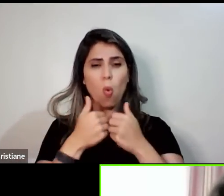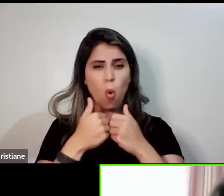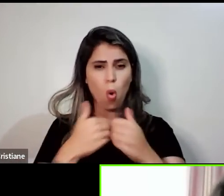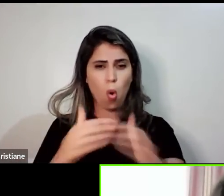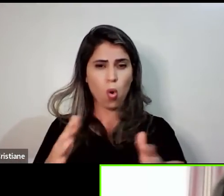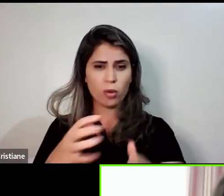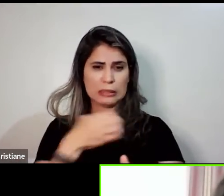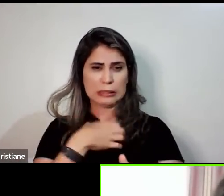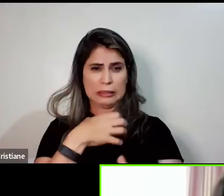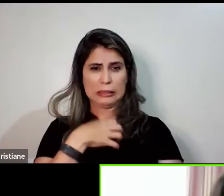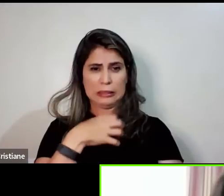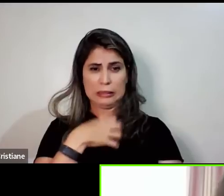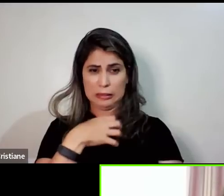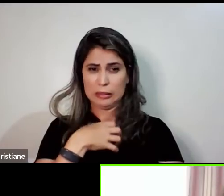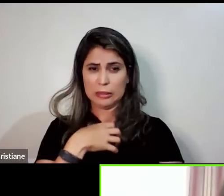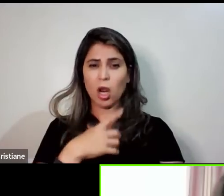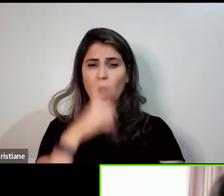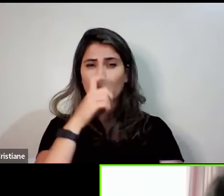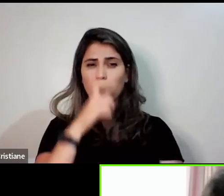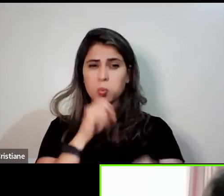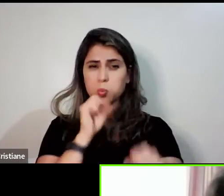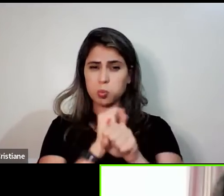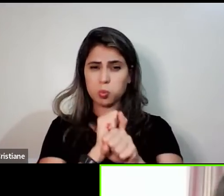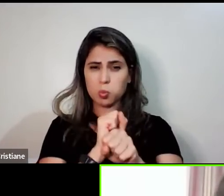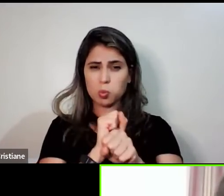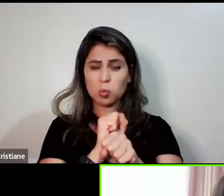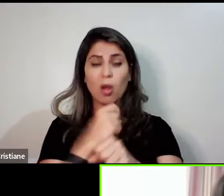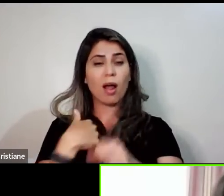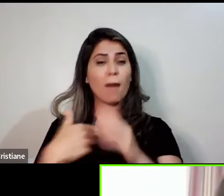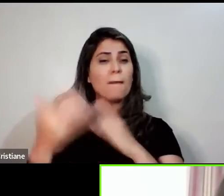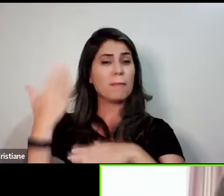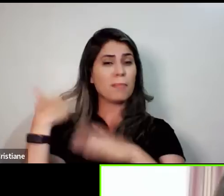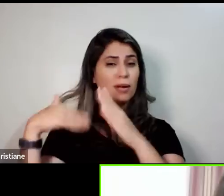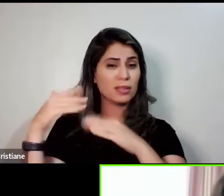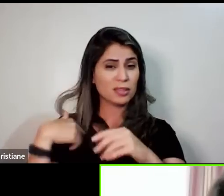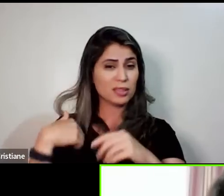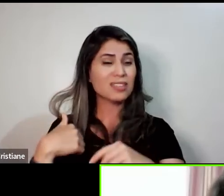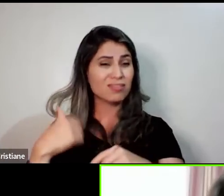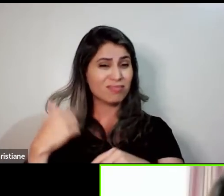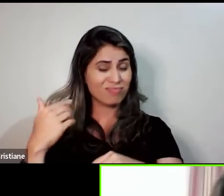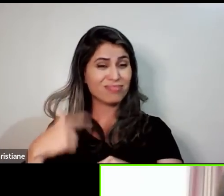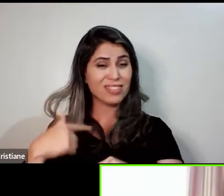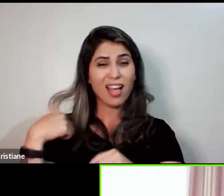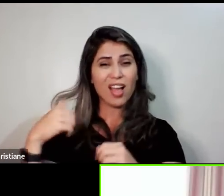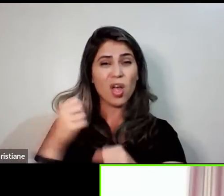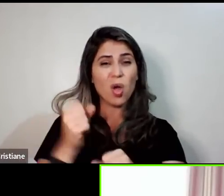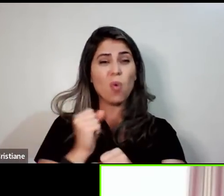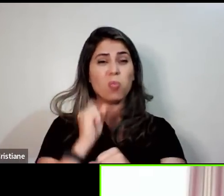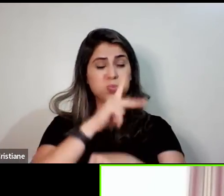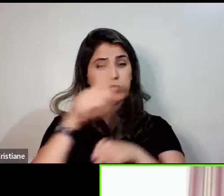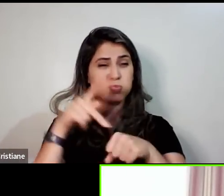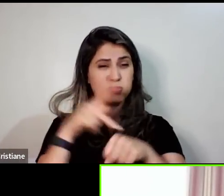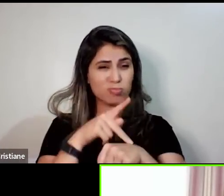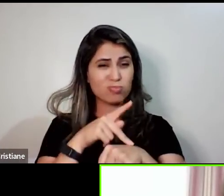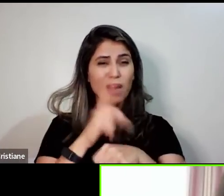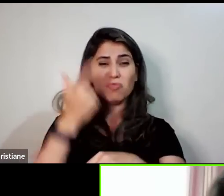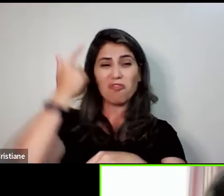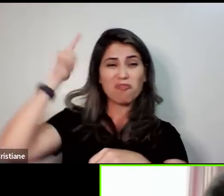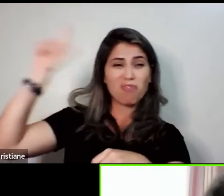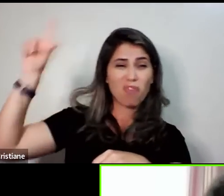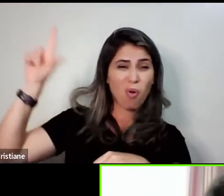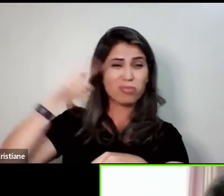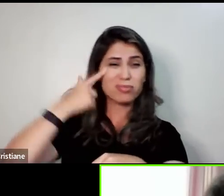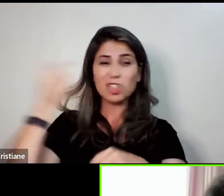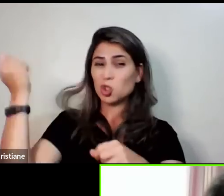sintomas da menopausa, eu não morava no Brasil, eu morava em um país que não tinha sol. e quando eu vim aqui no Brasil, eu me